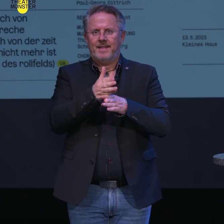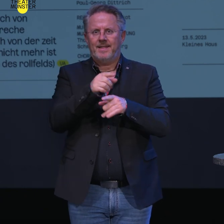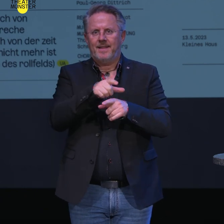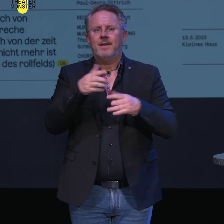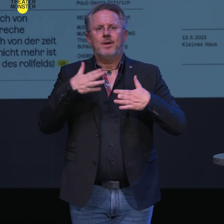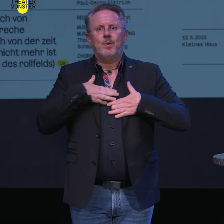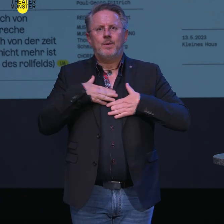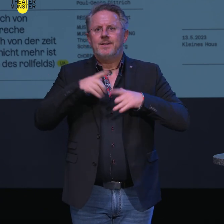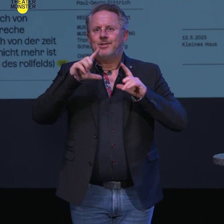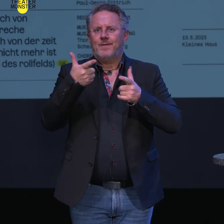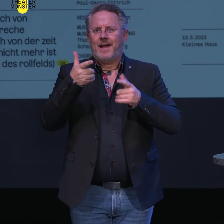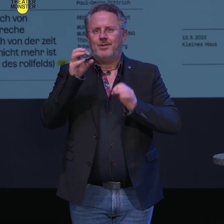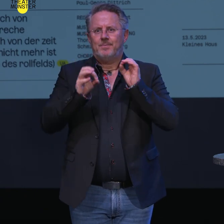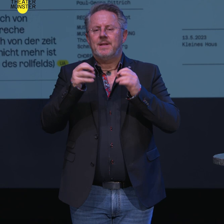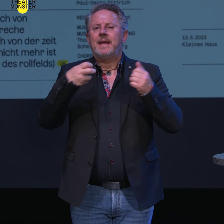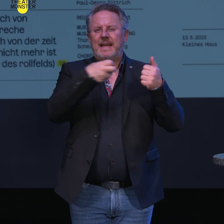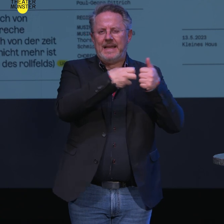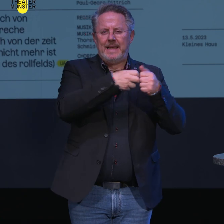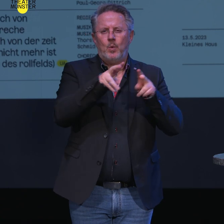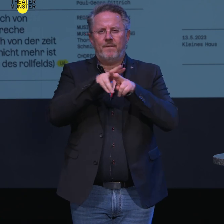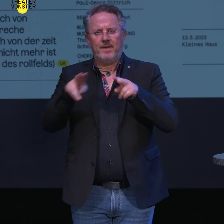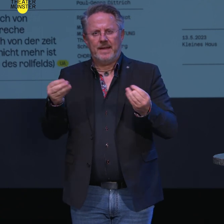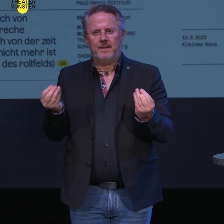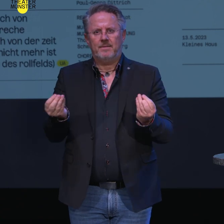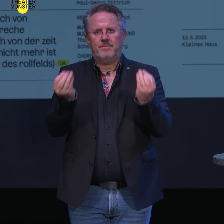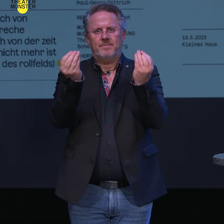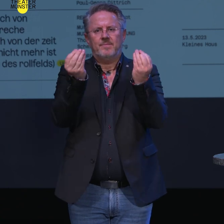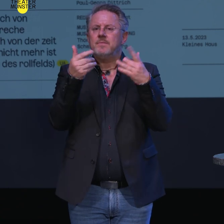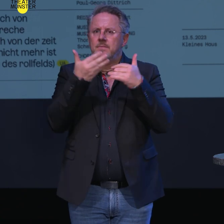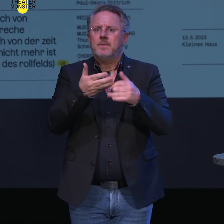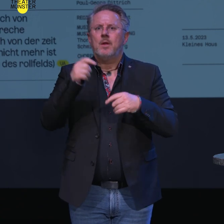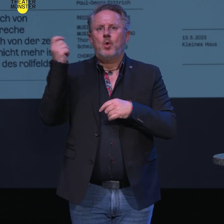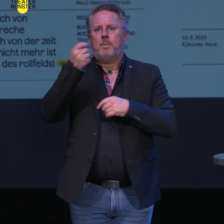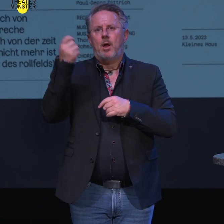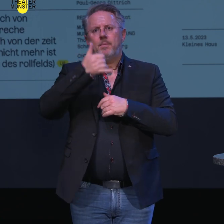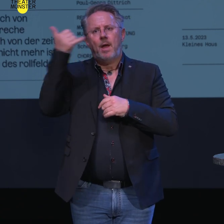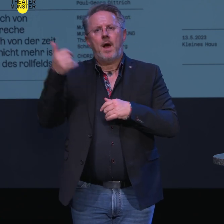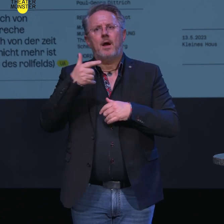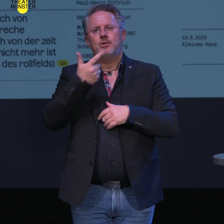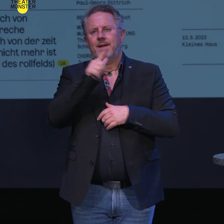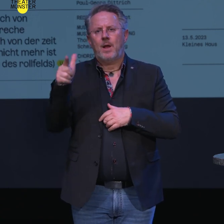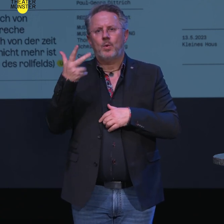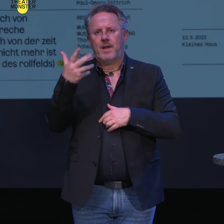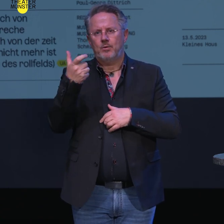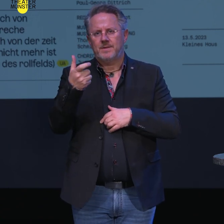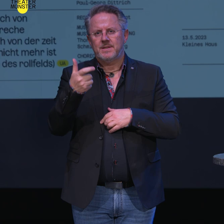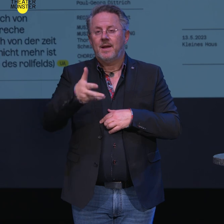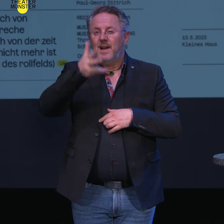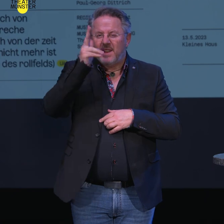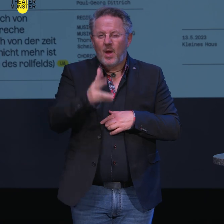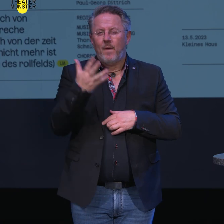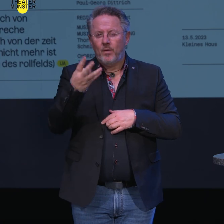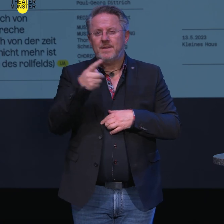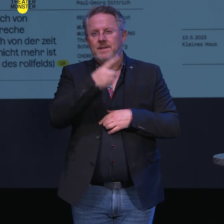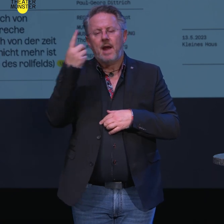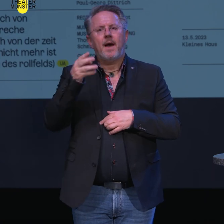Thema unserer zweiten Spielzeit zu, Krieg und Frieden, zum Auftakt des Münsteraner Jubiläumsjahres 2023, nämlich 375 Jahre